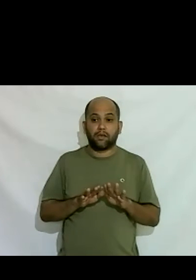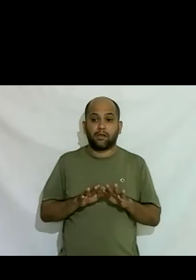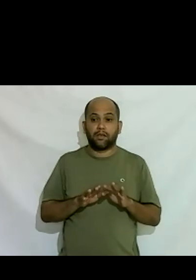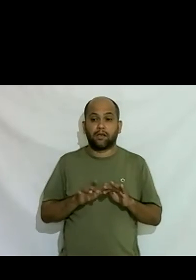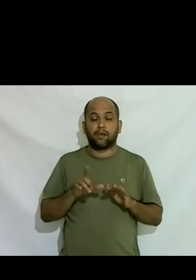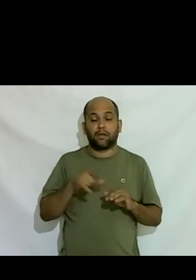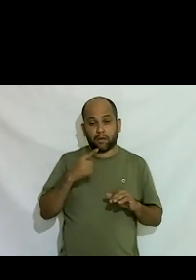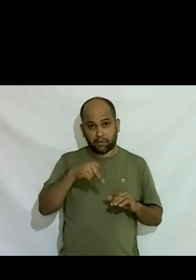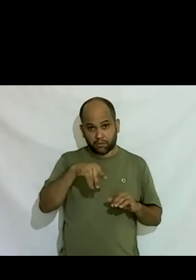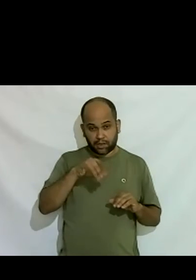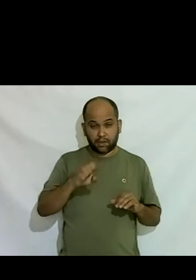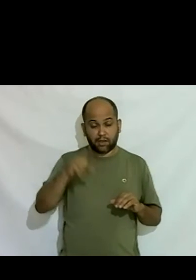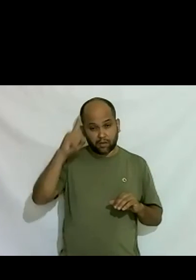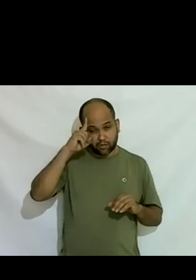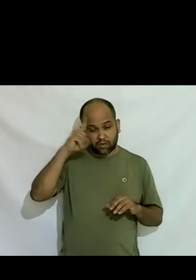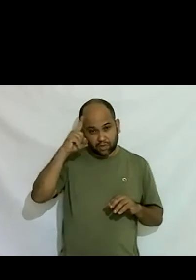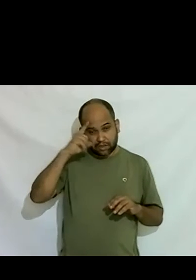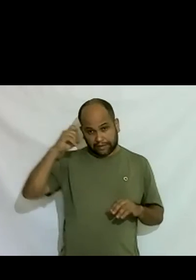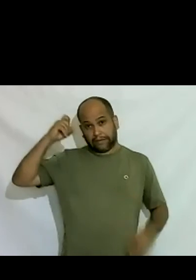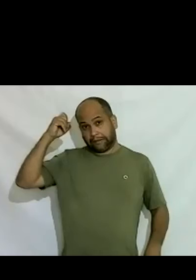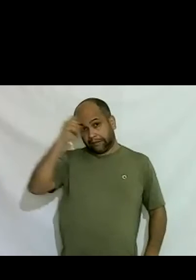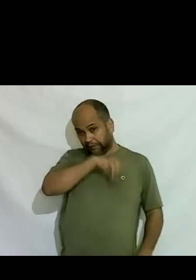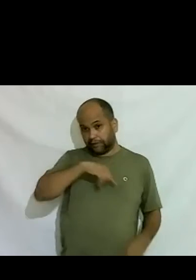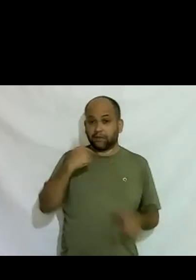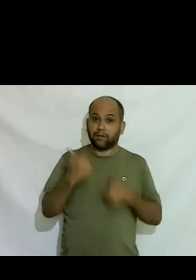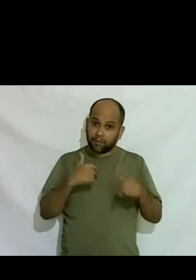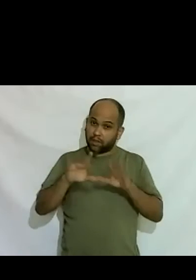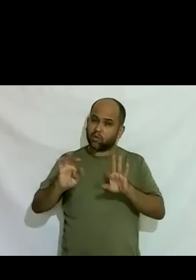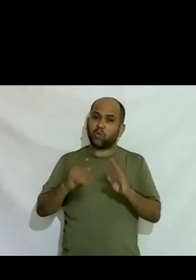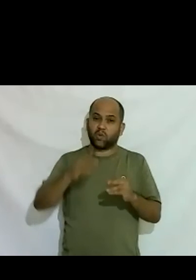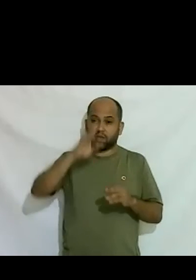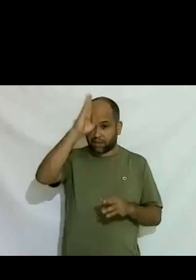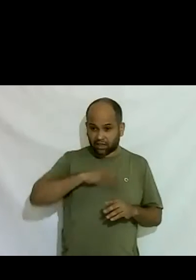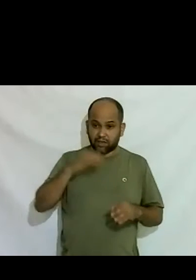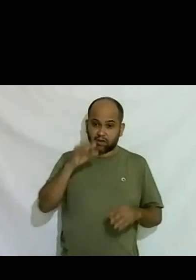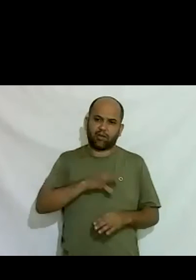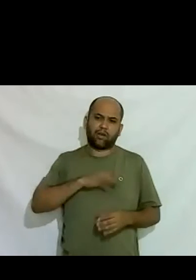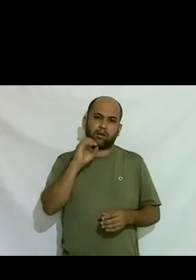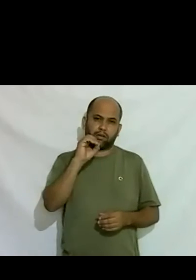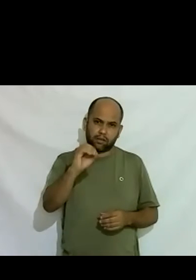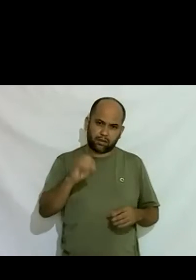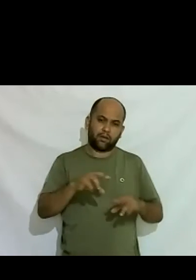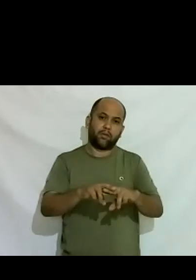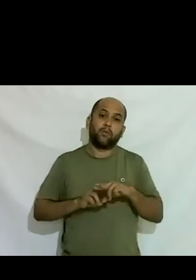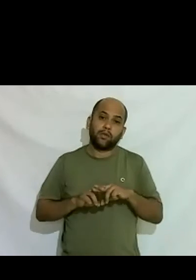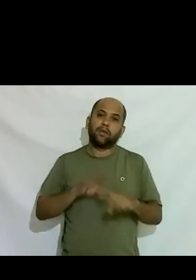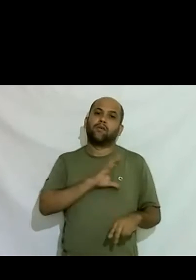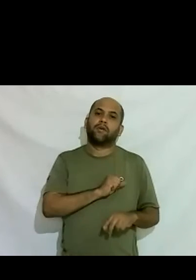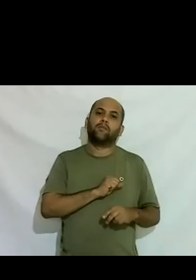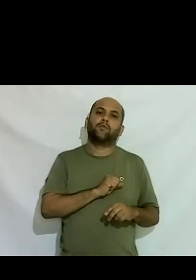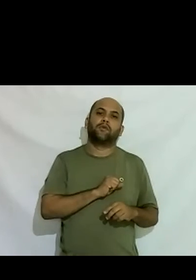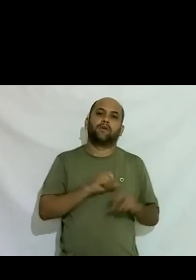mesmo que é muito puxado bastante trabalho mesmo e tudo de graça sem ganhar nada por amor à causa e